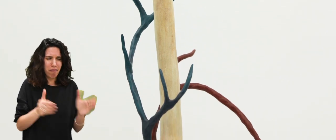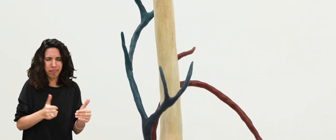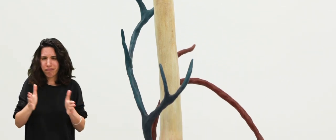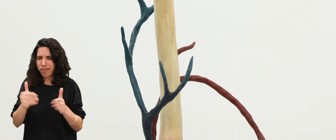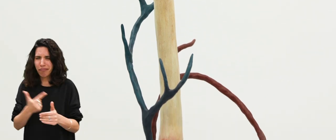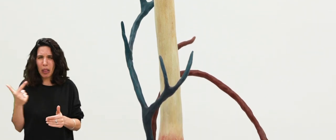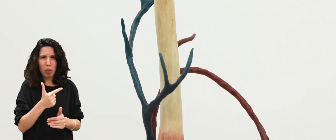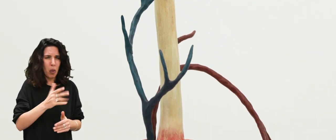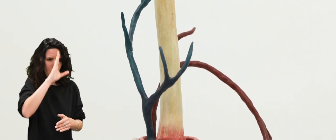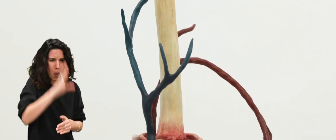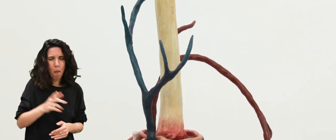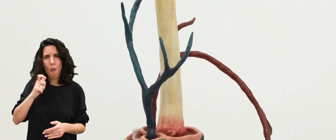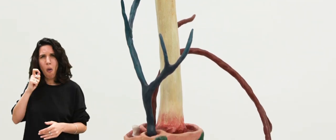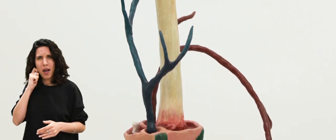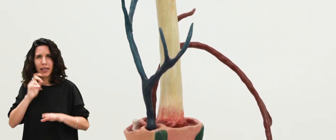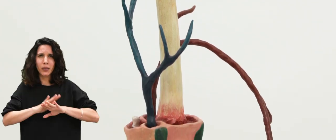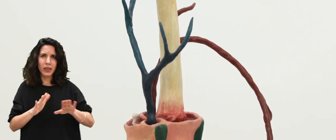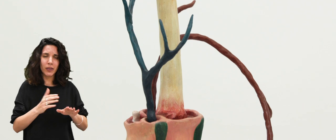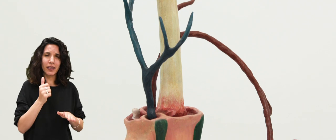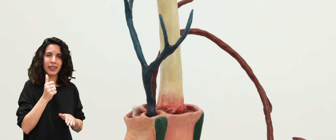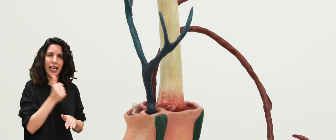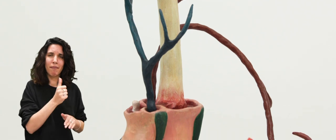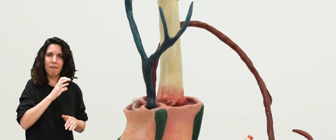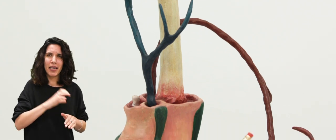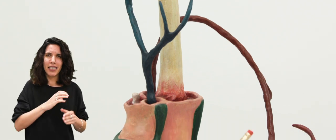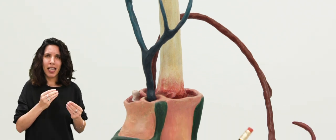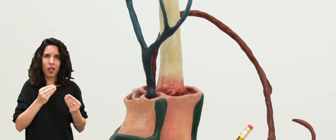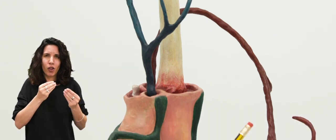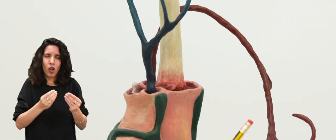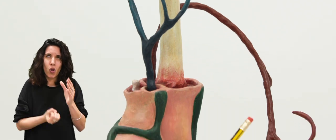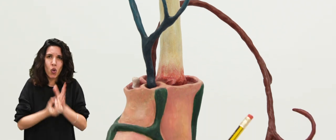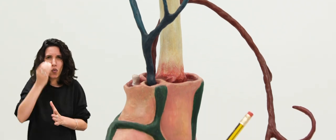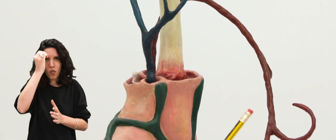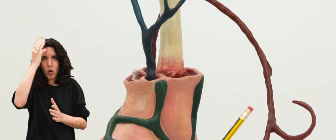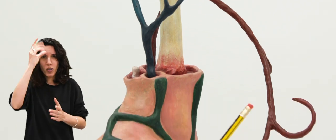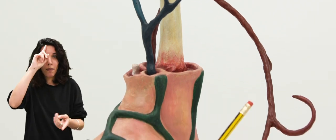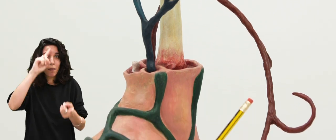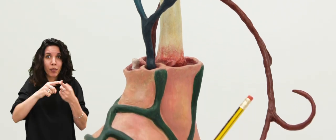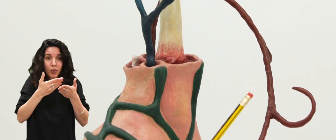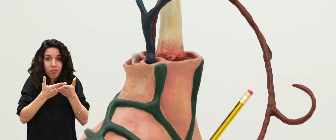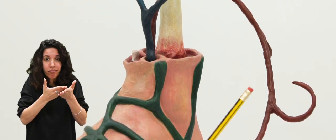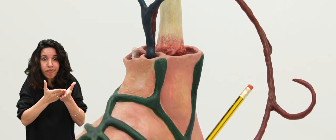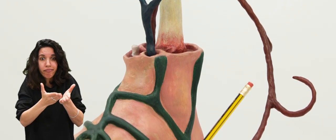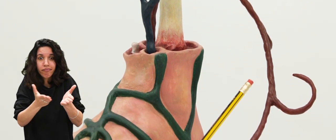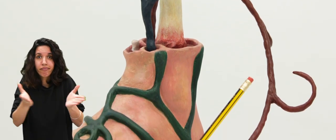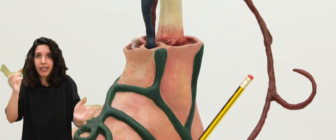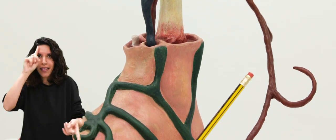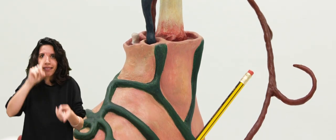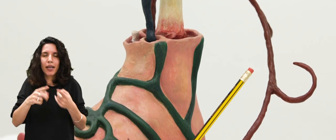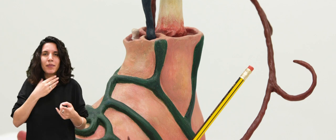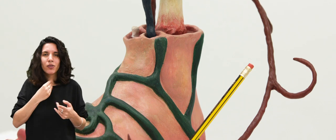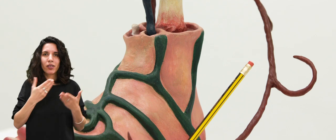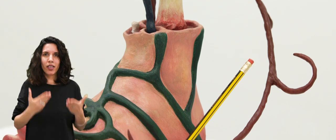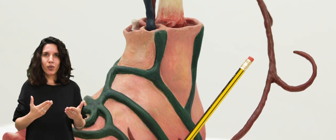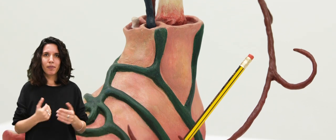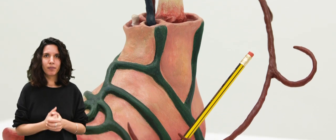par le binarisme homo-hétéro, et qui vient développer plein de concepts pour élargir la manière dont on parle des sexualités contemporaines.